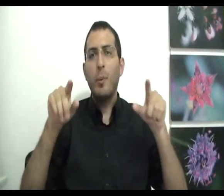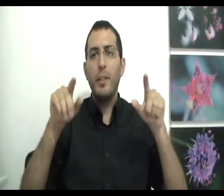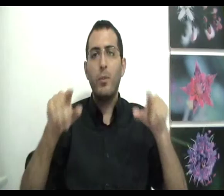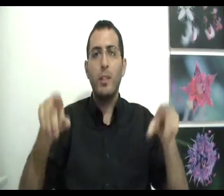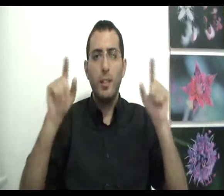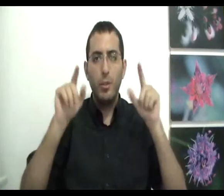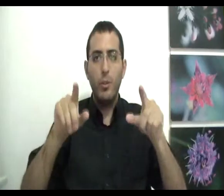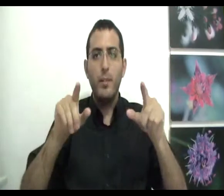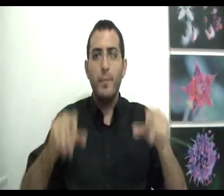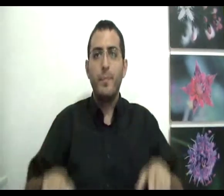באמת רוצה תודה